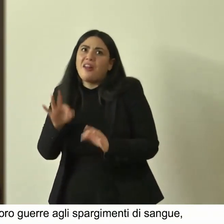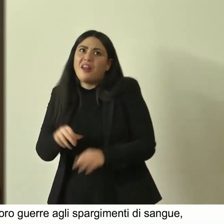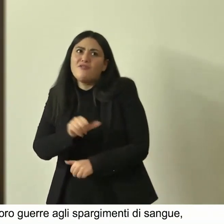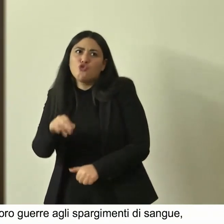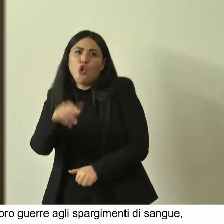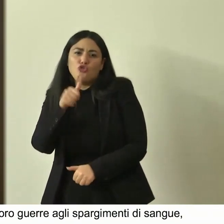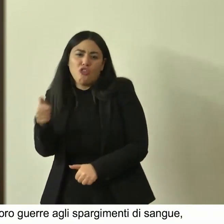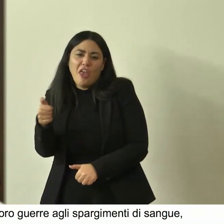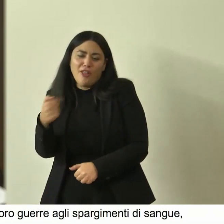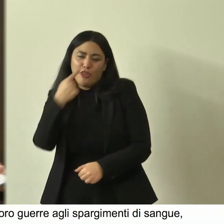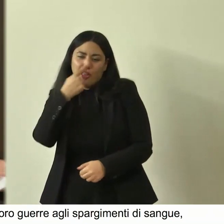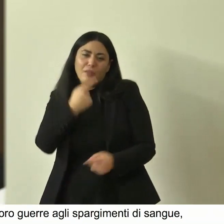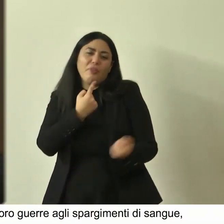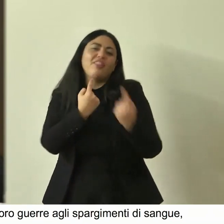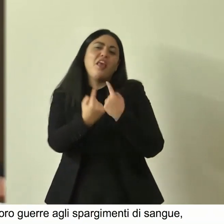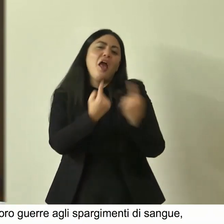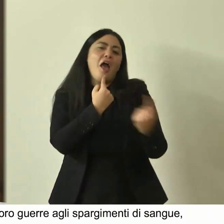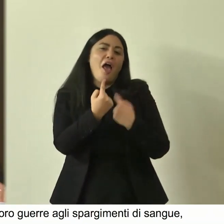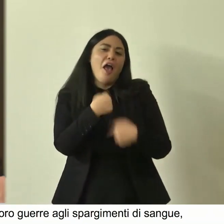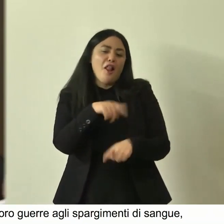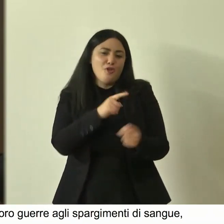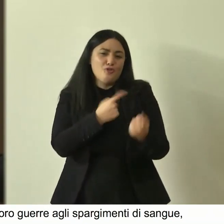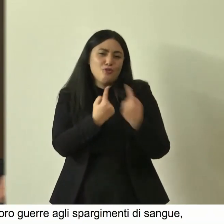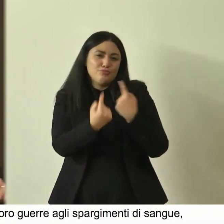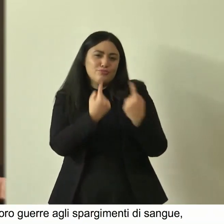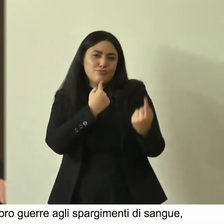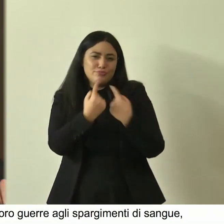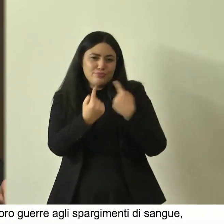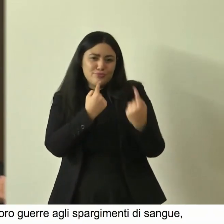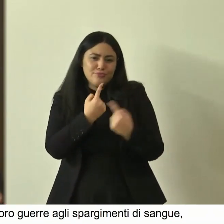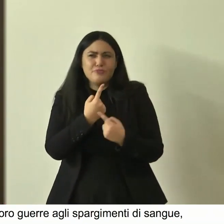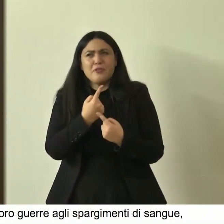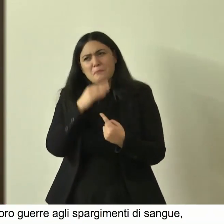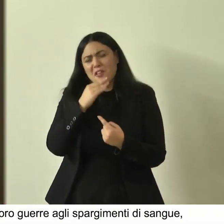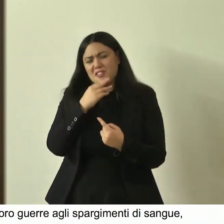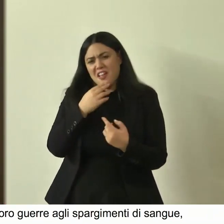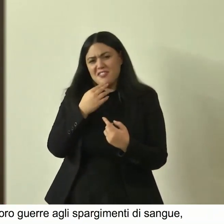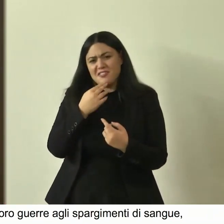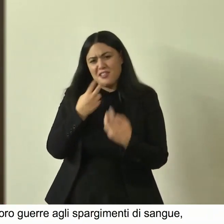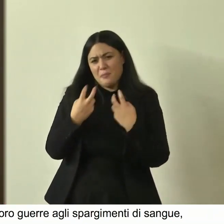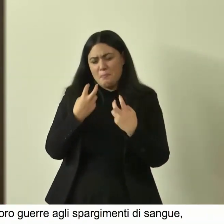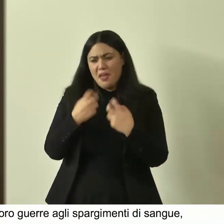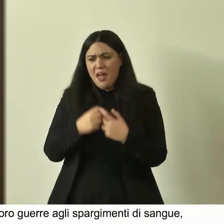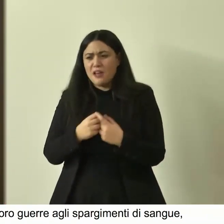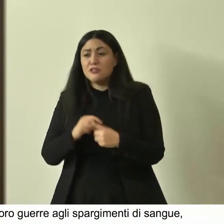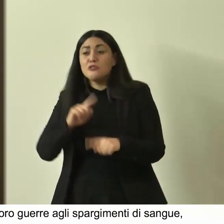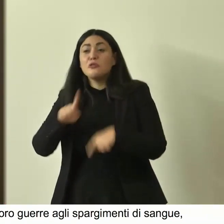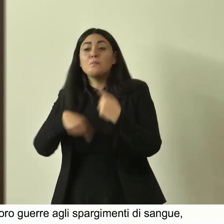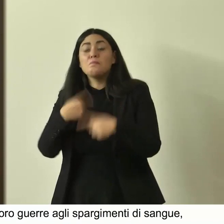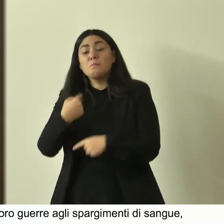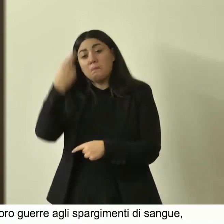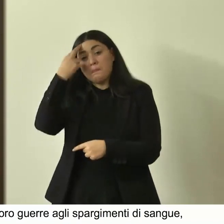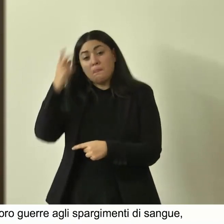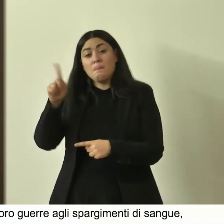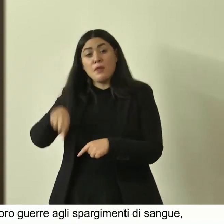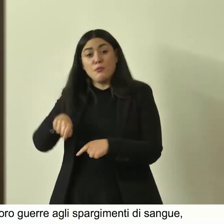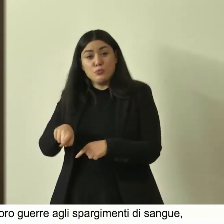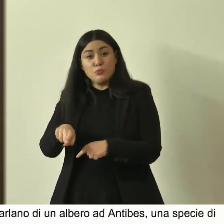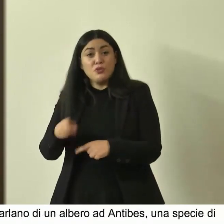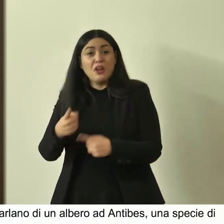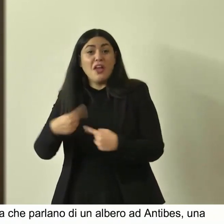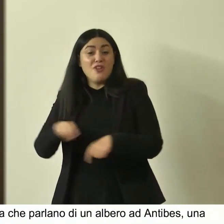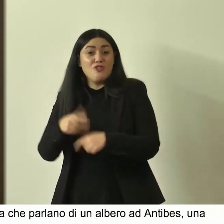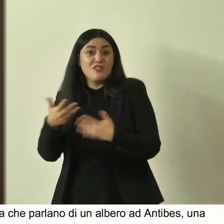è una specie di dialogo muto abbastanza divertente poi non so vi ricordo anche siccome nelle nostre